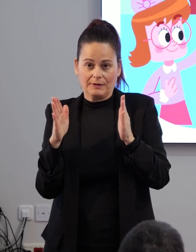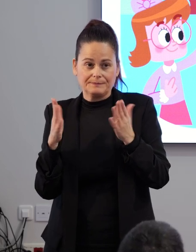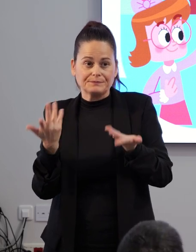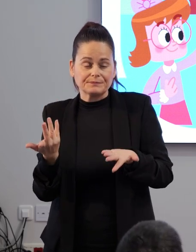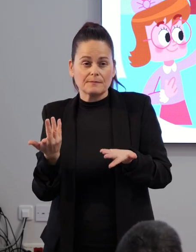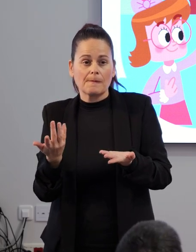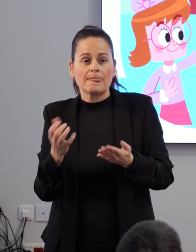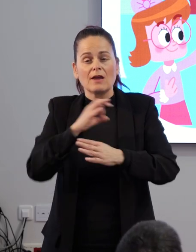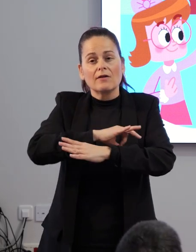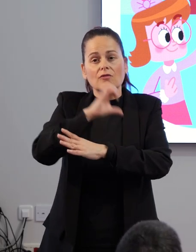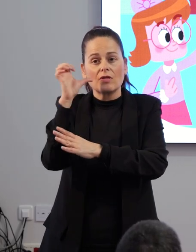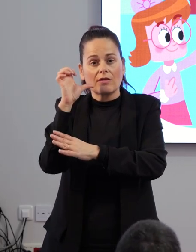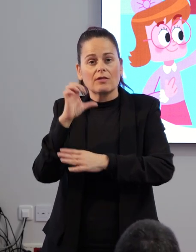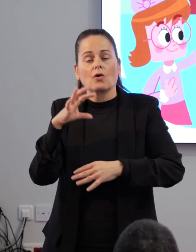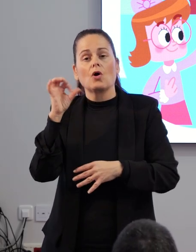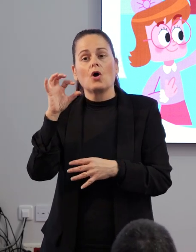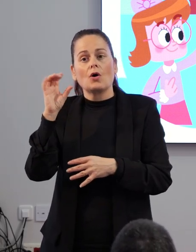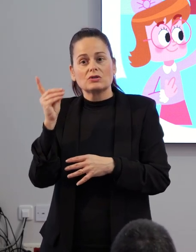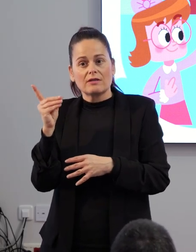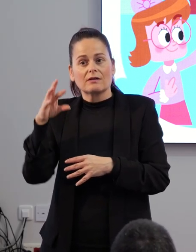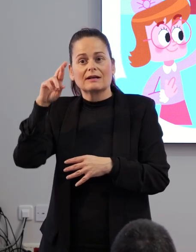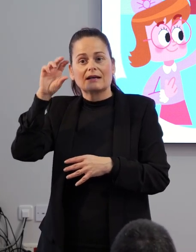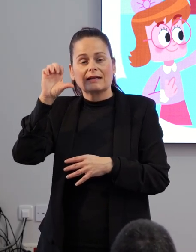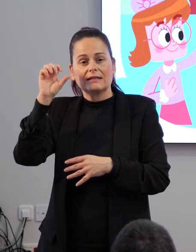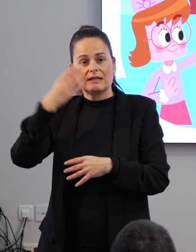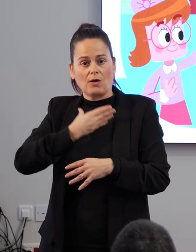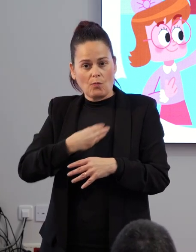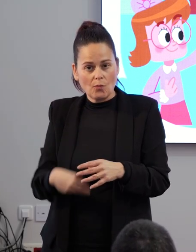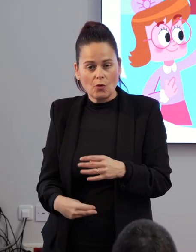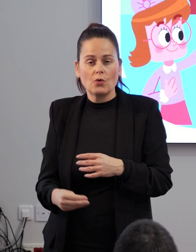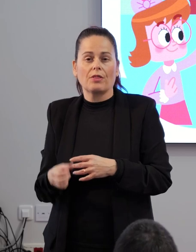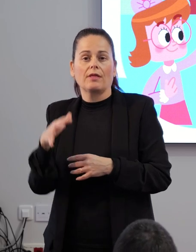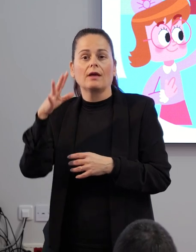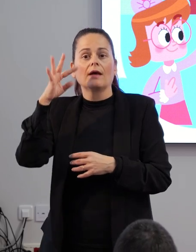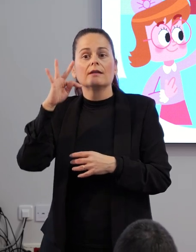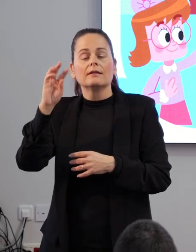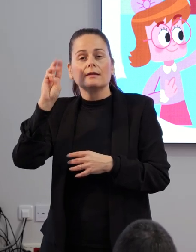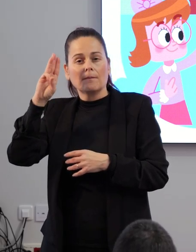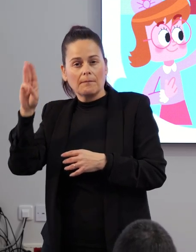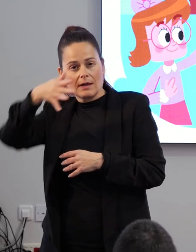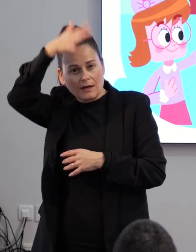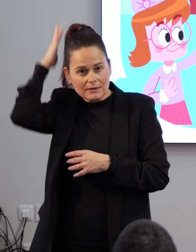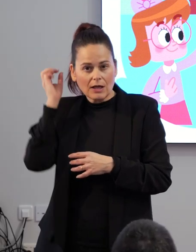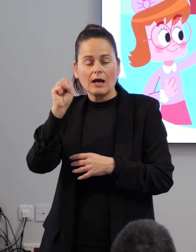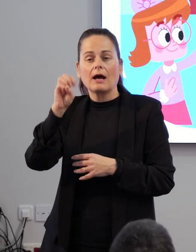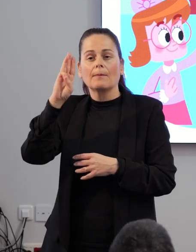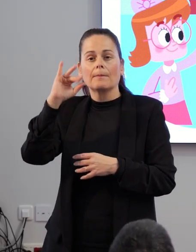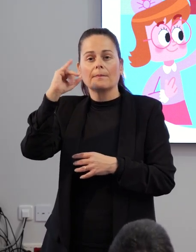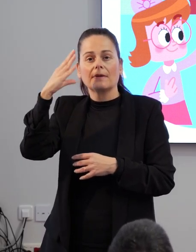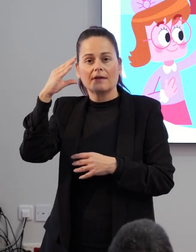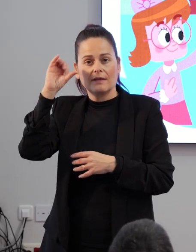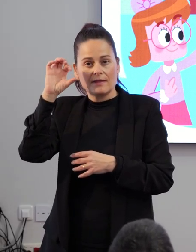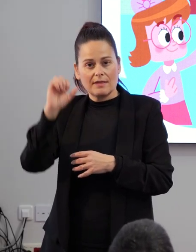Fundación Metaóspice, Retina Murcia, Tepe Cartagena, Ápices, Cambi Cartagena,